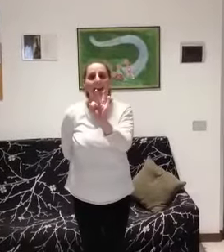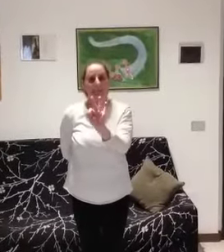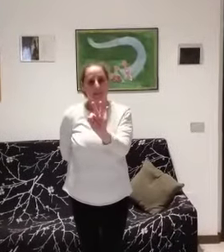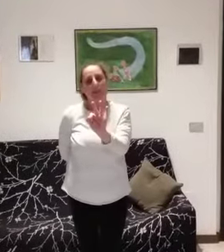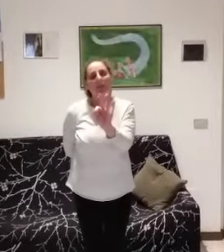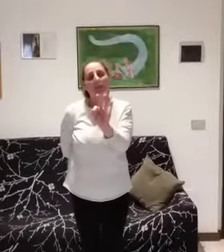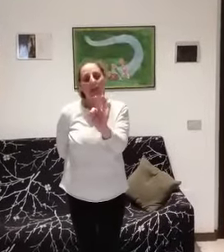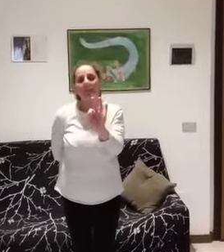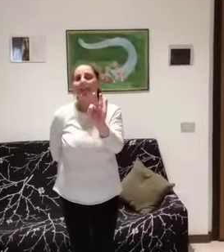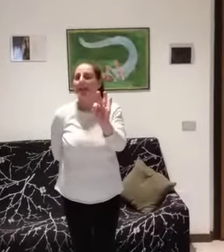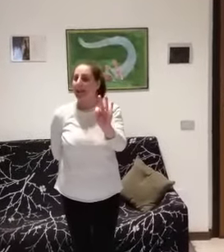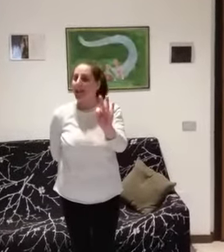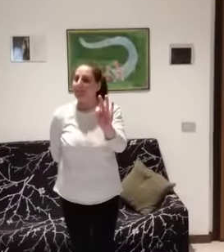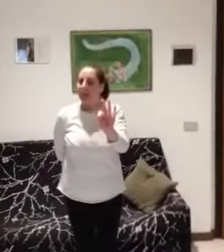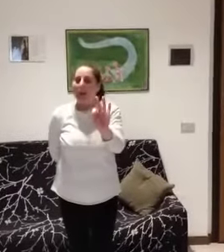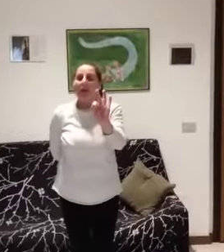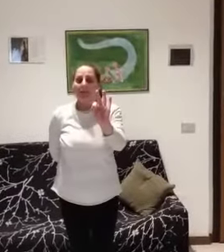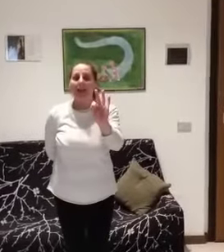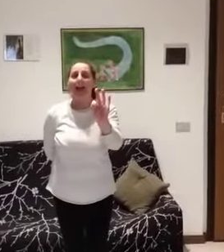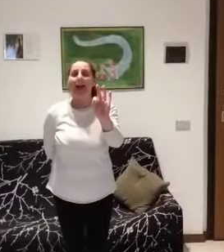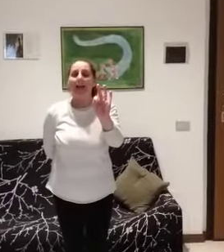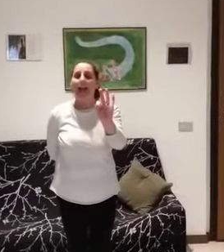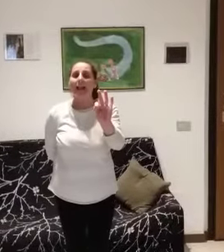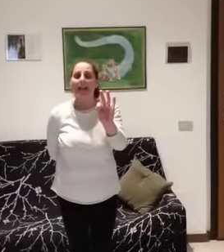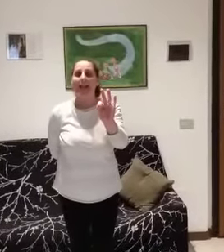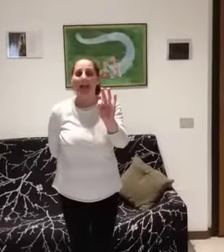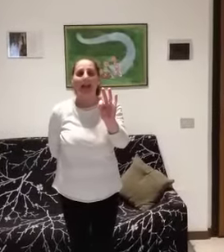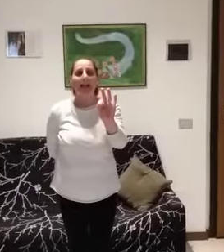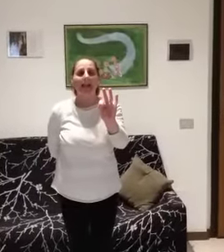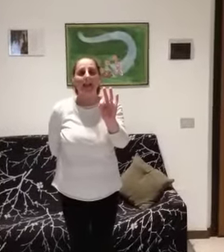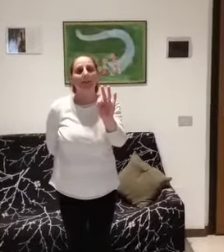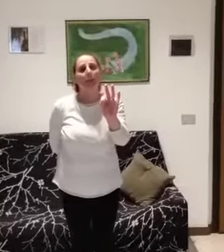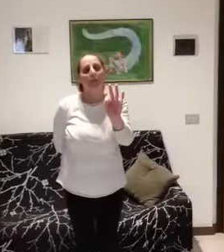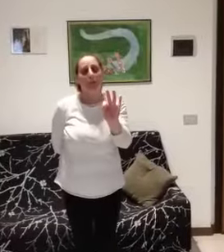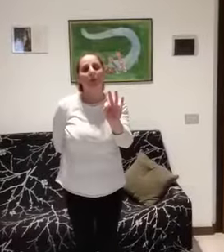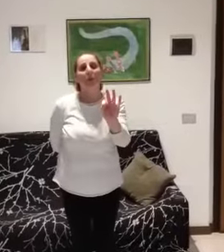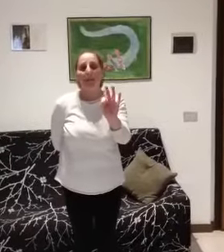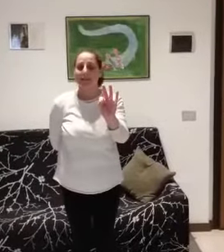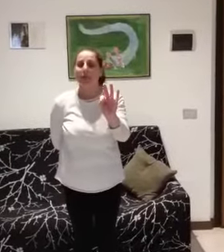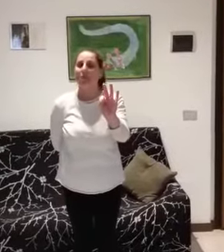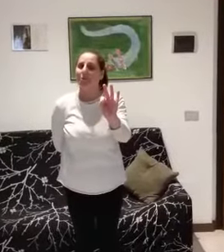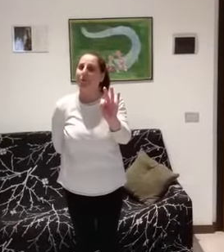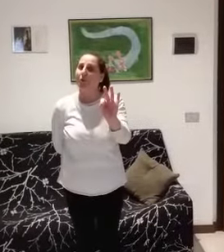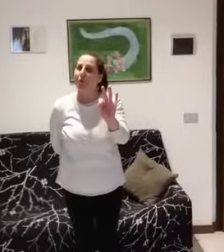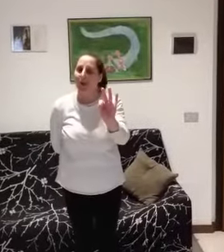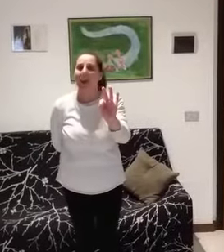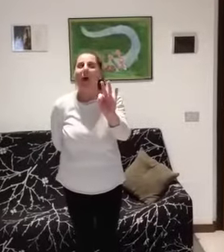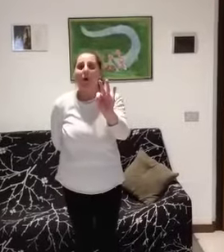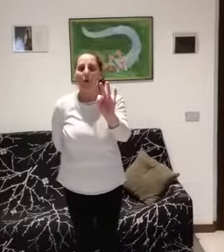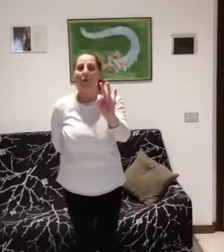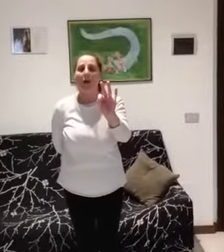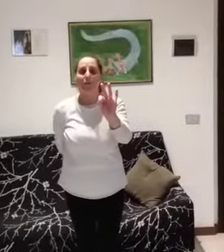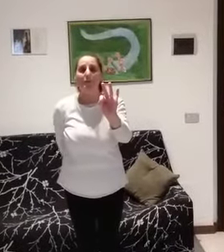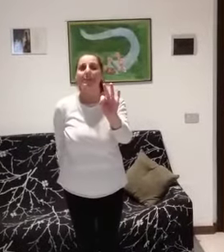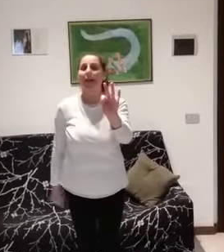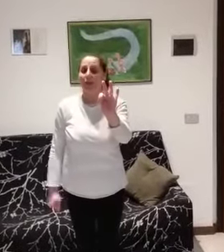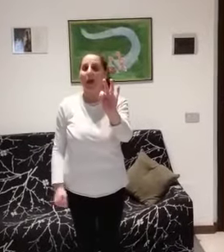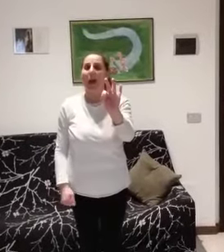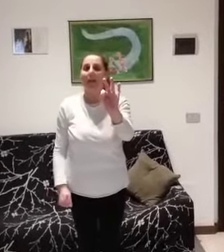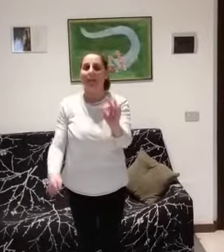e sono rimaste tre, tre gallinelle, dormirono presso un bue, una fu schiacciata,